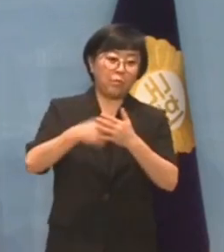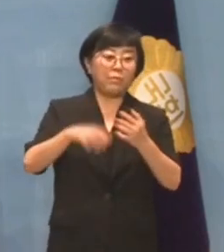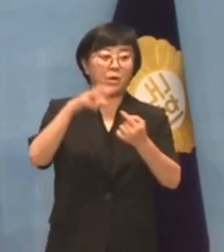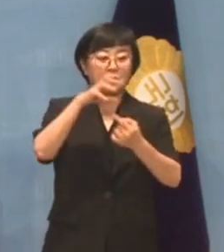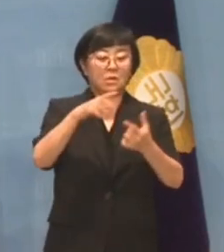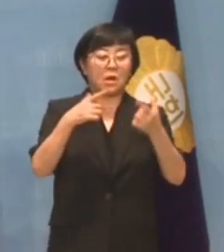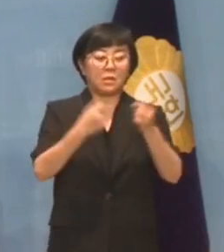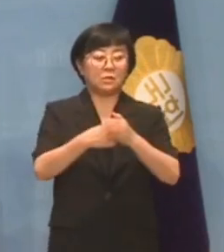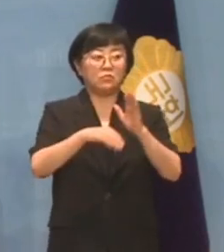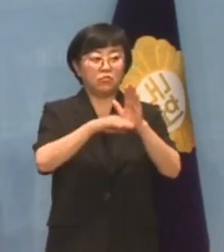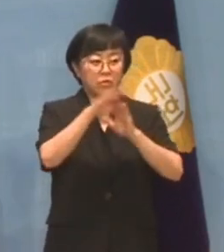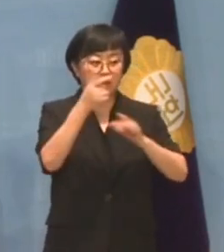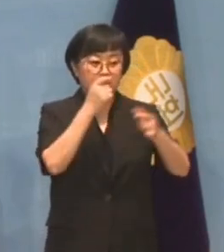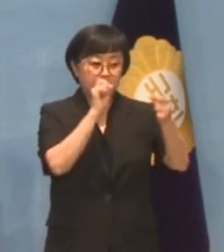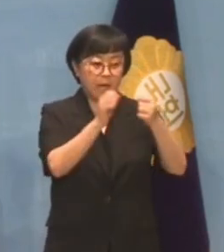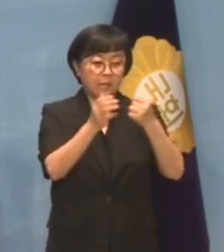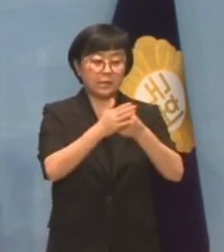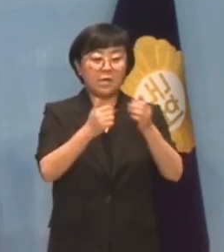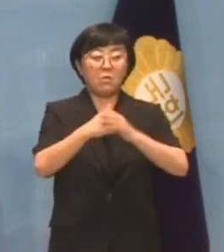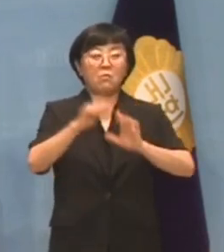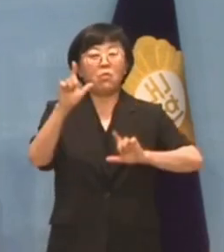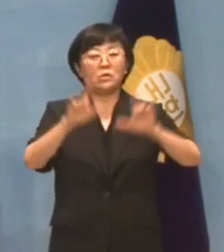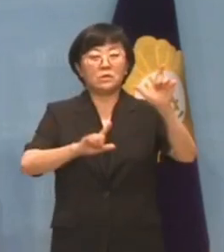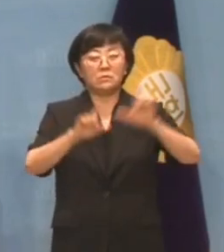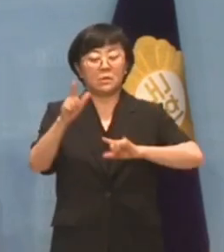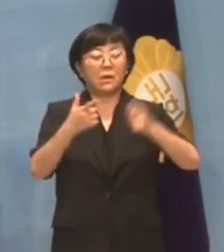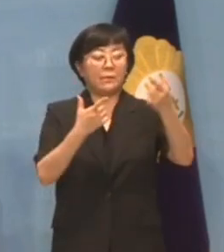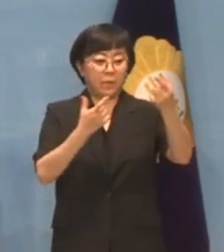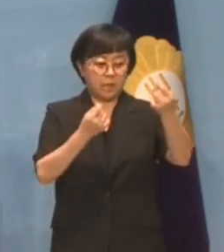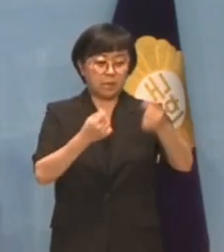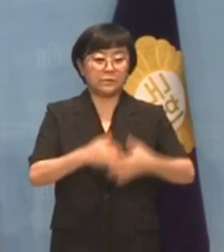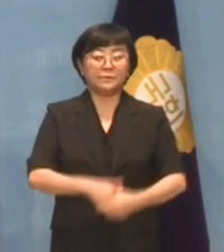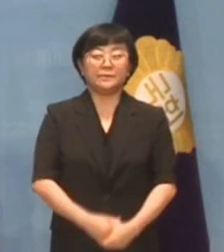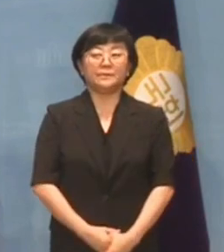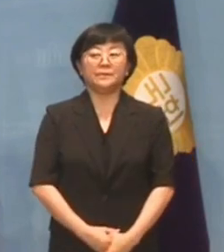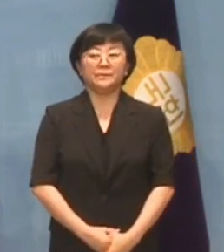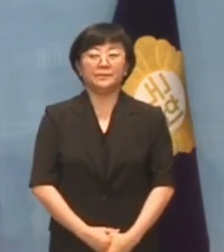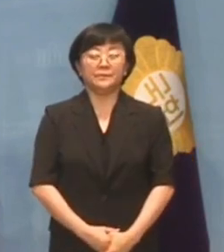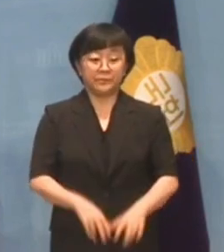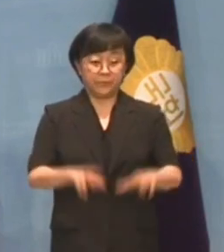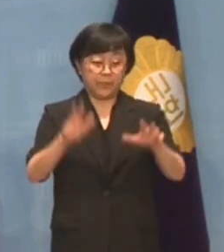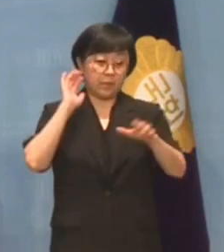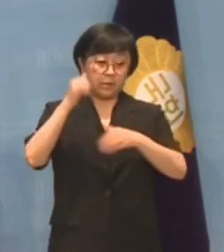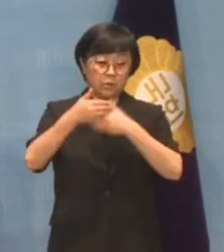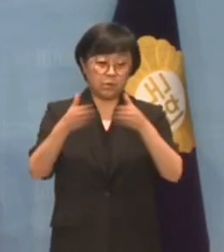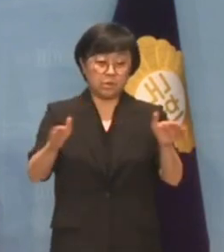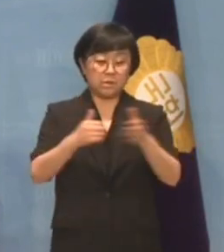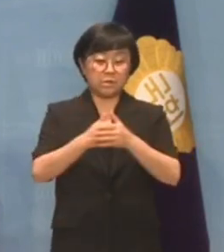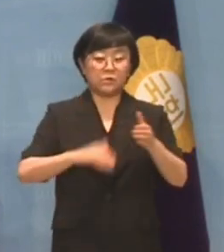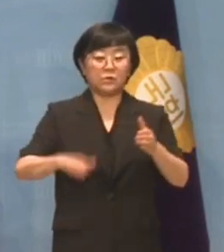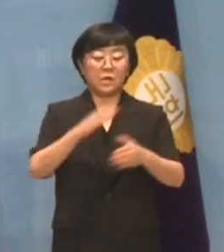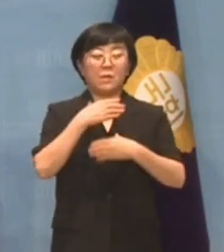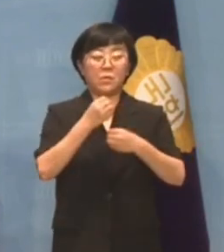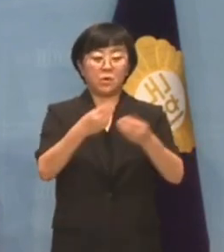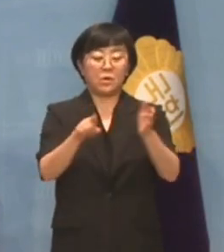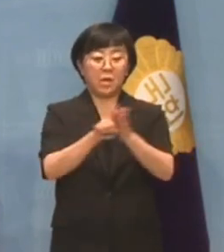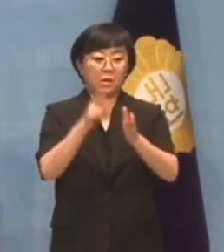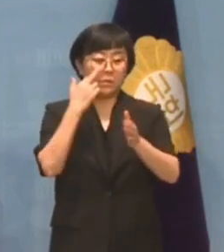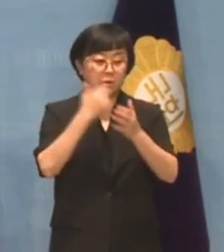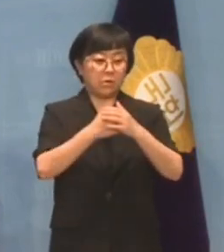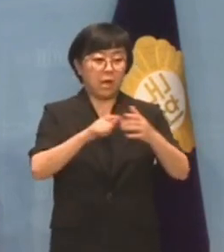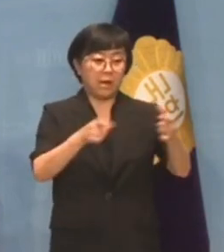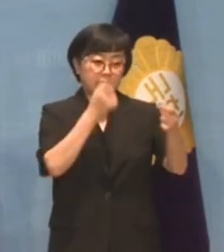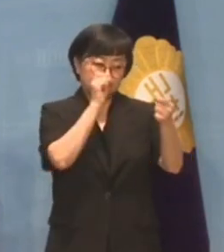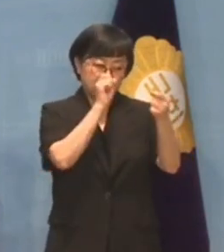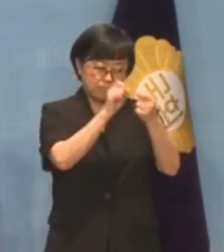친북 반미단체의 모습과 무엇이 다릅니까? 지금 대통령실은 우리 안보를 위해 미국과